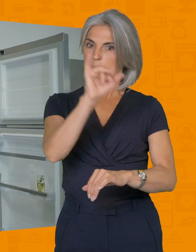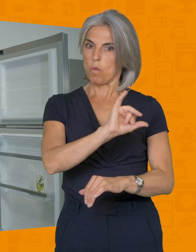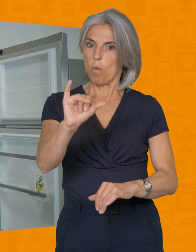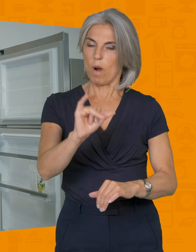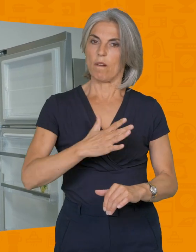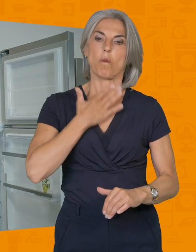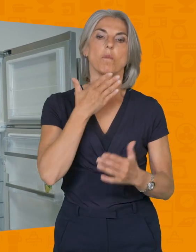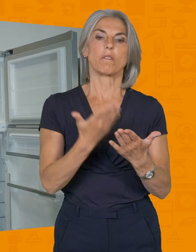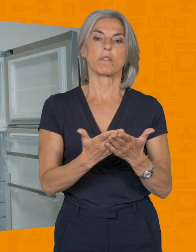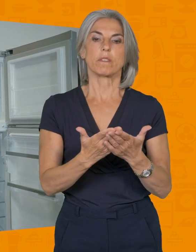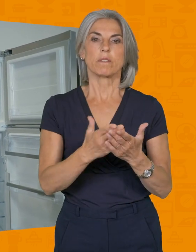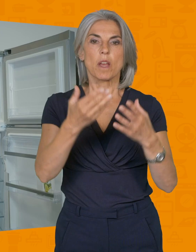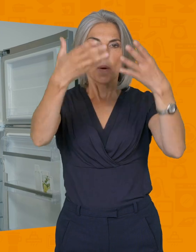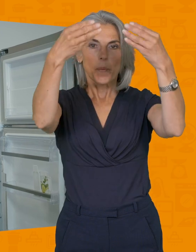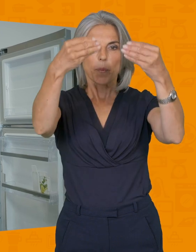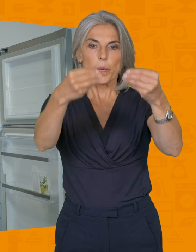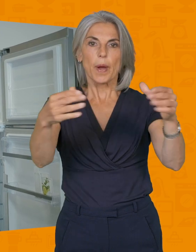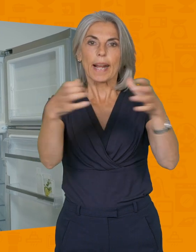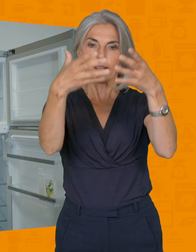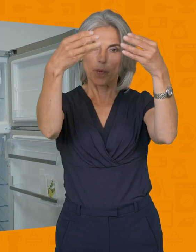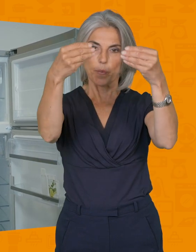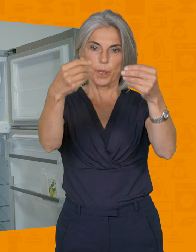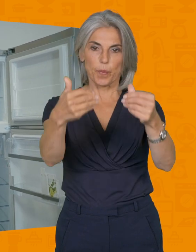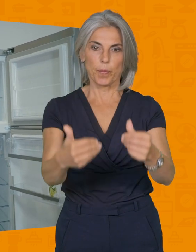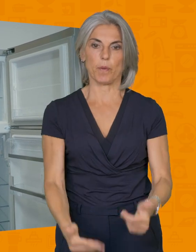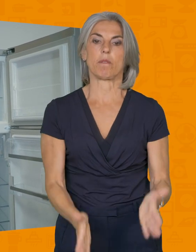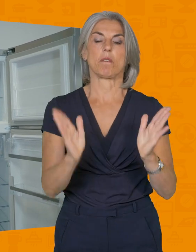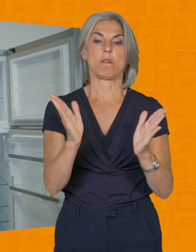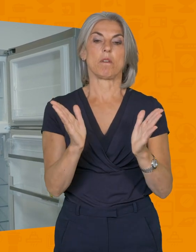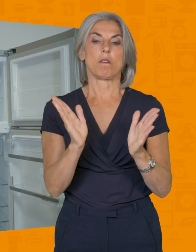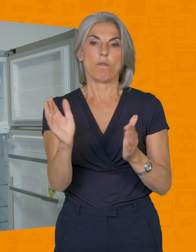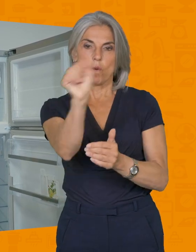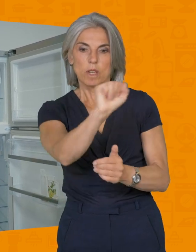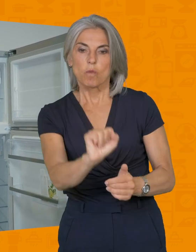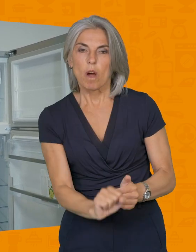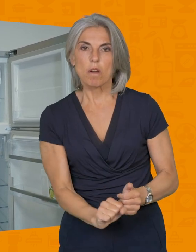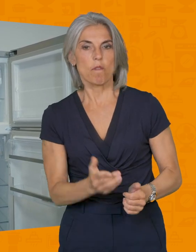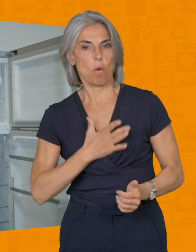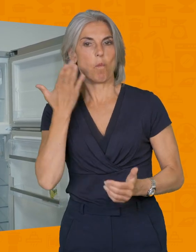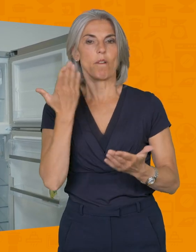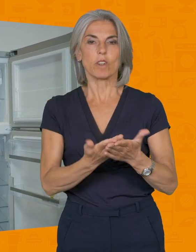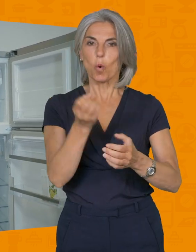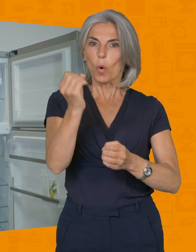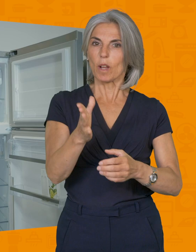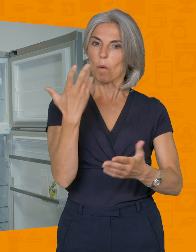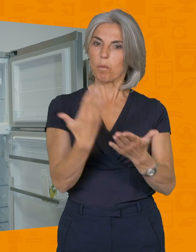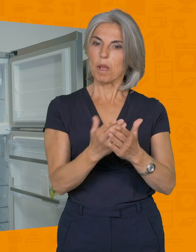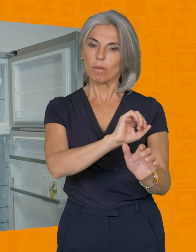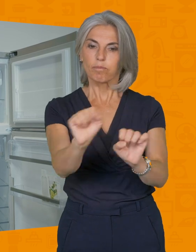profitez-en pour dégivrer votre surgélateur ainsi que votre frigo. Nettoyez-le intérieurement, c'est l'occasion rêvée quand tout est vide